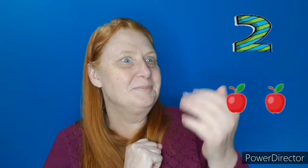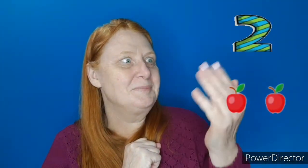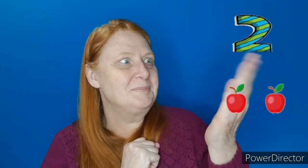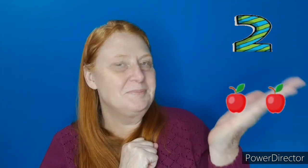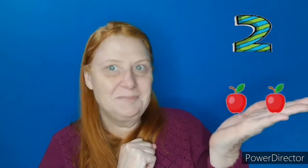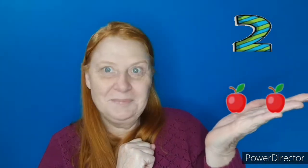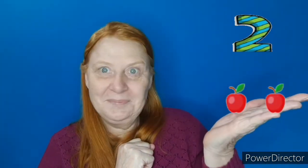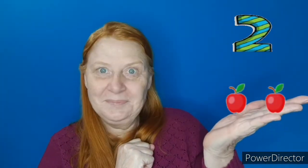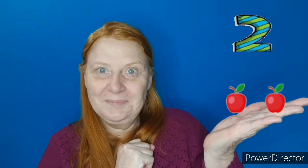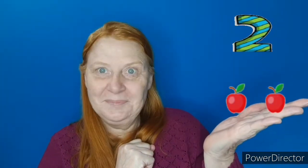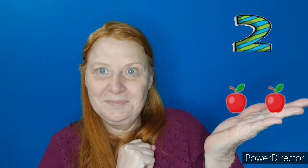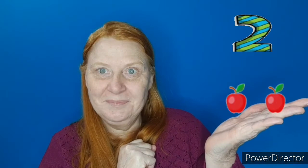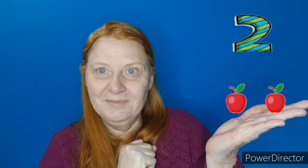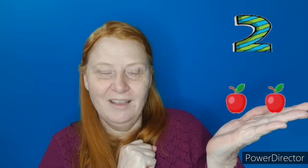Duas maçãs.